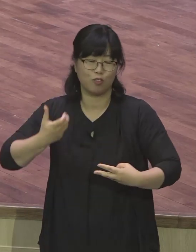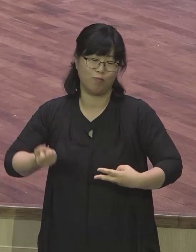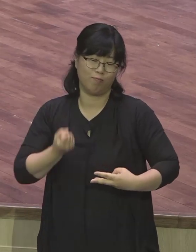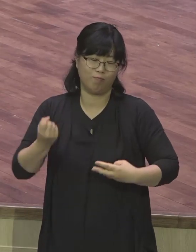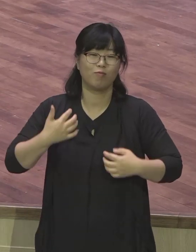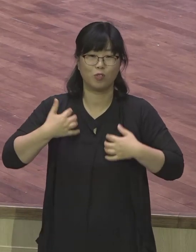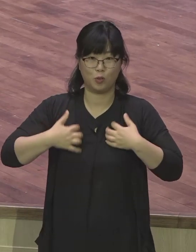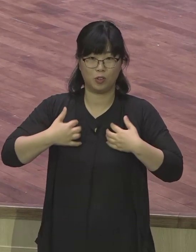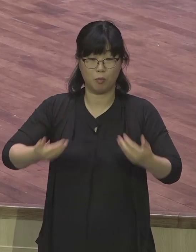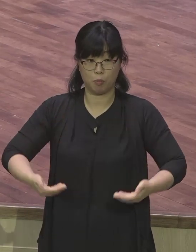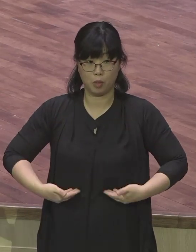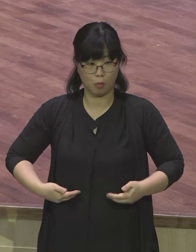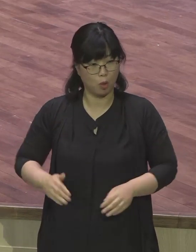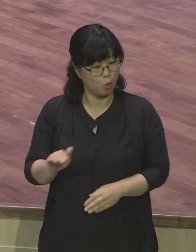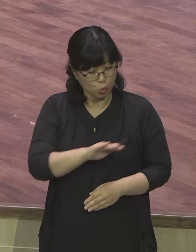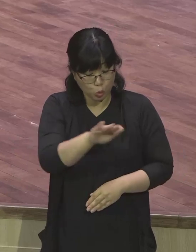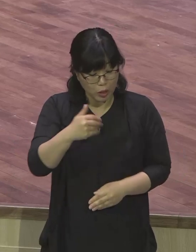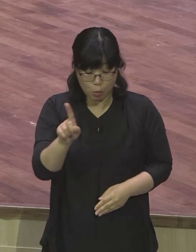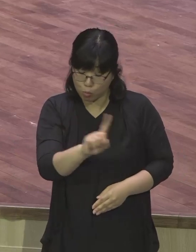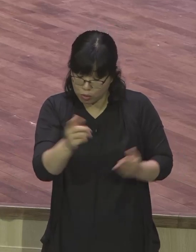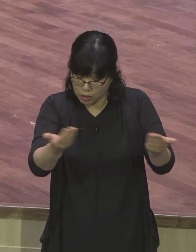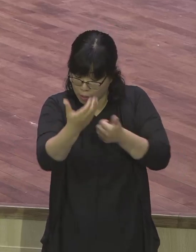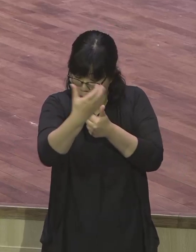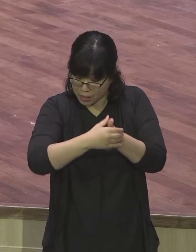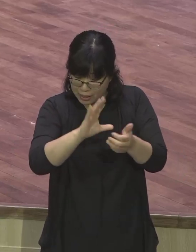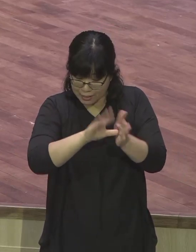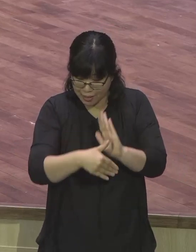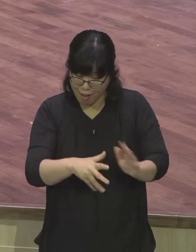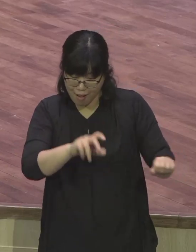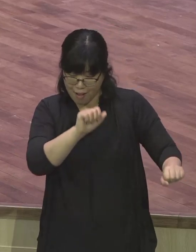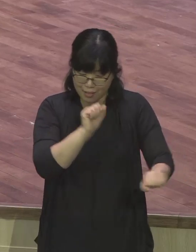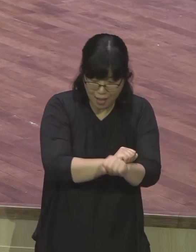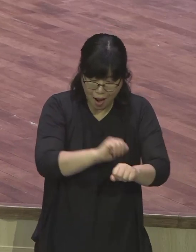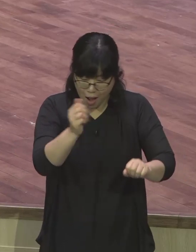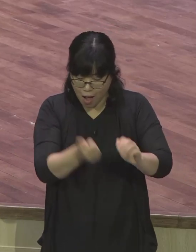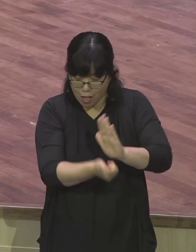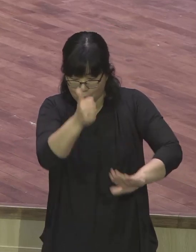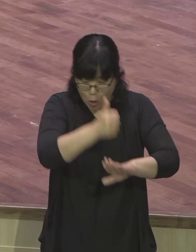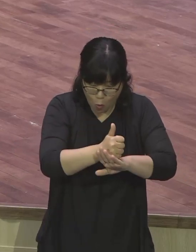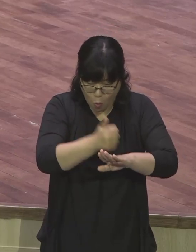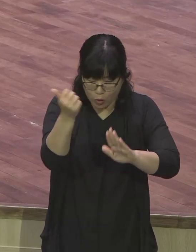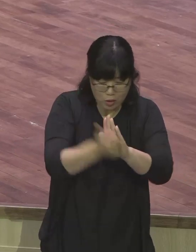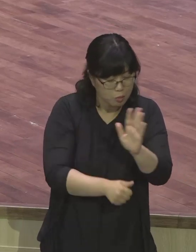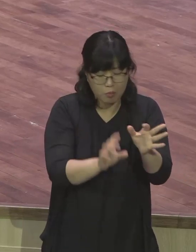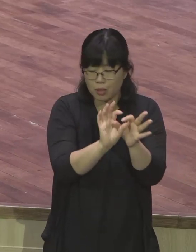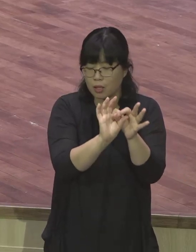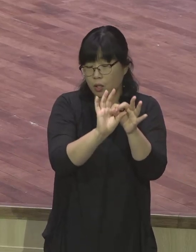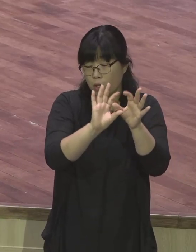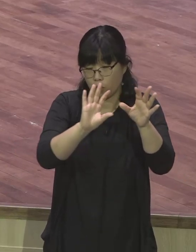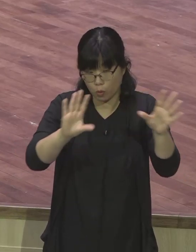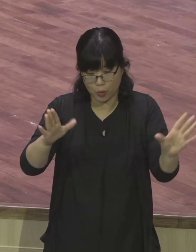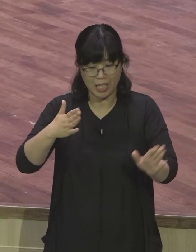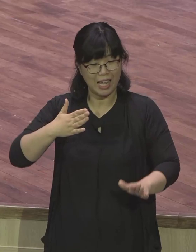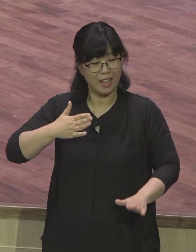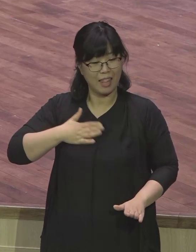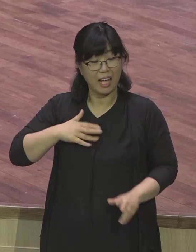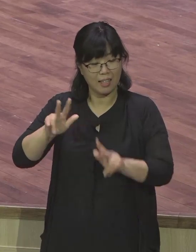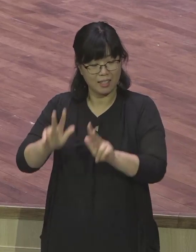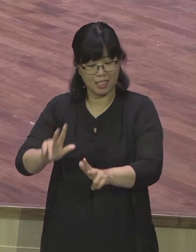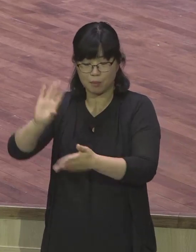아니라 우리가 얼마만큼 그리스도를 영적으로 누리고 있느냐가 중요한 것입니다 그리스도를